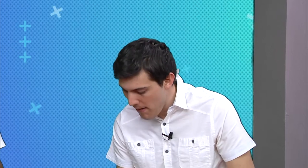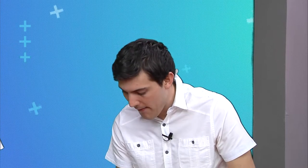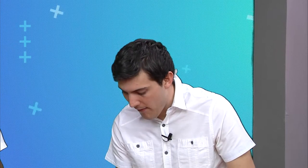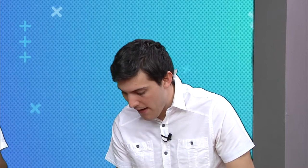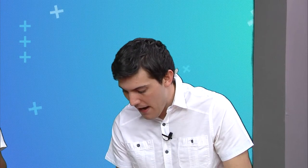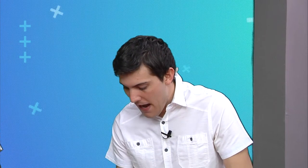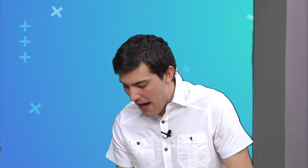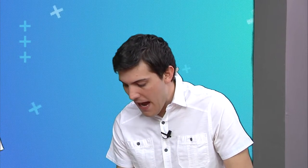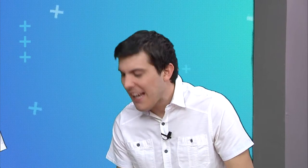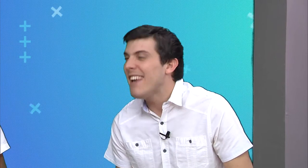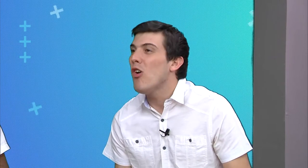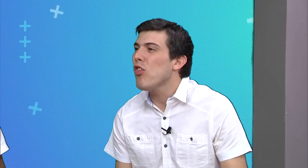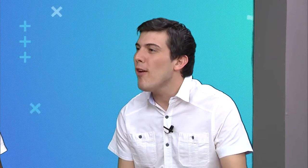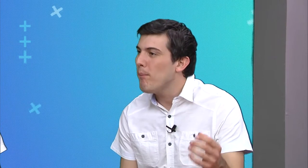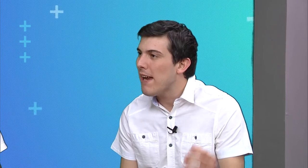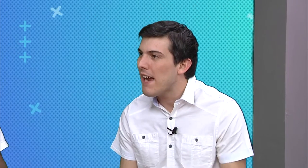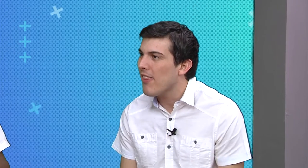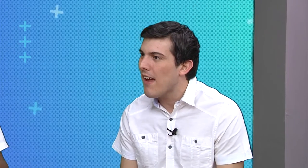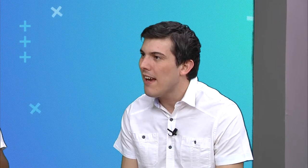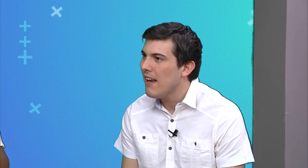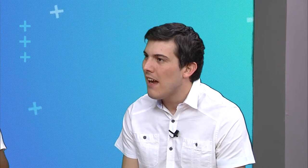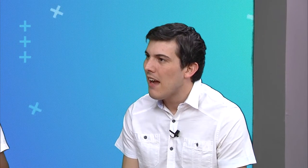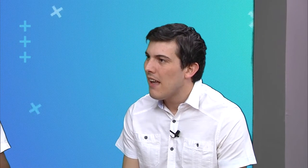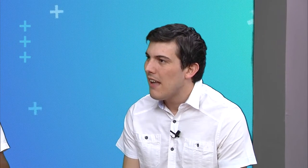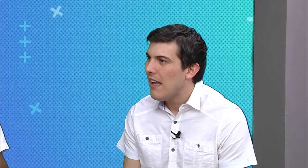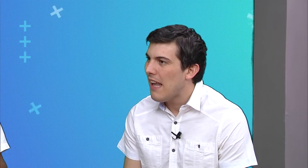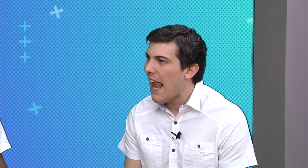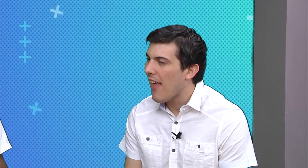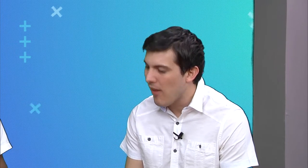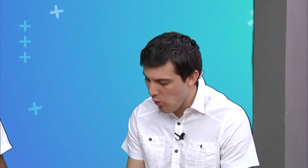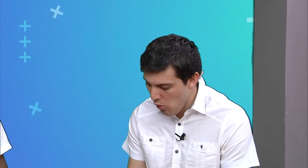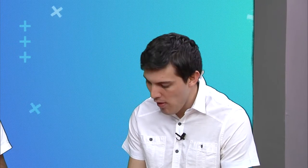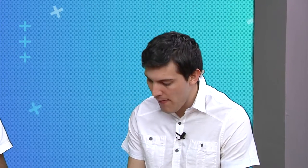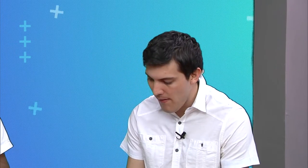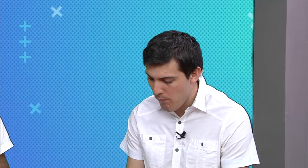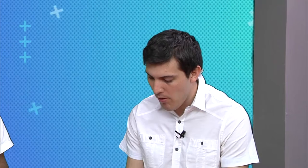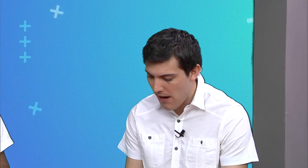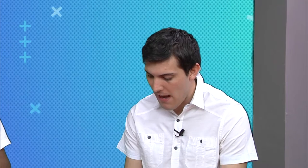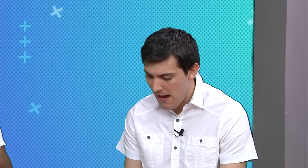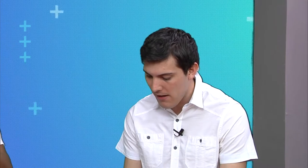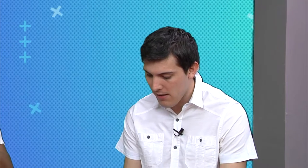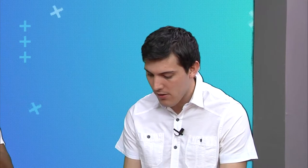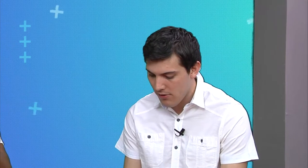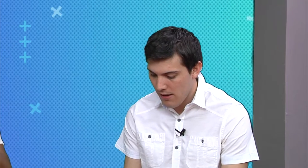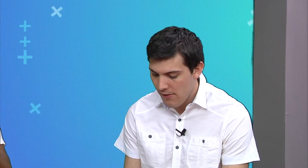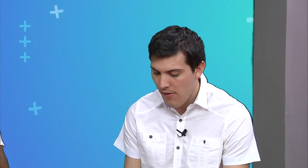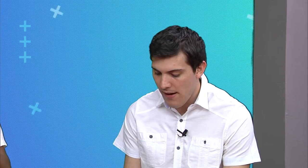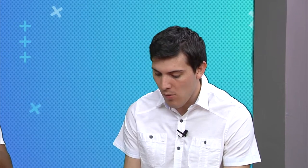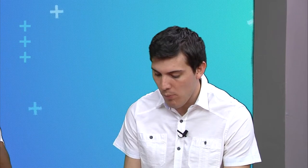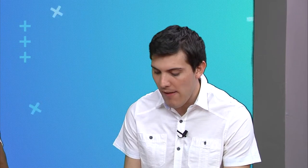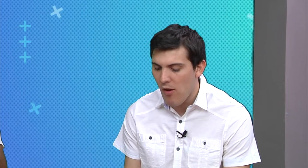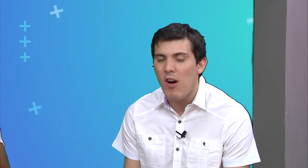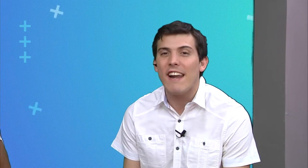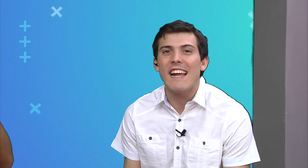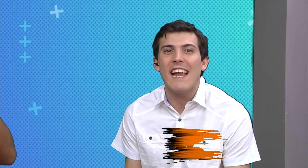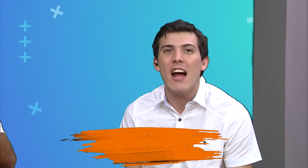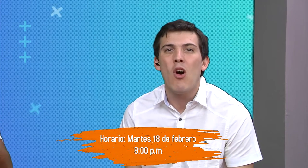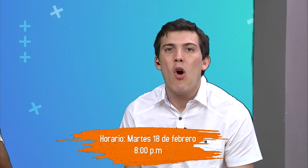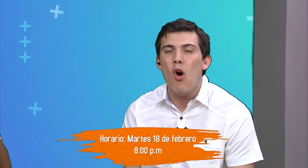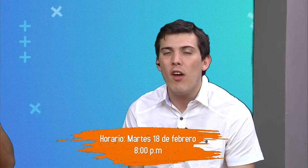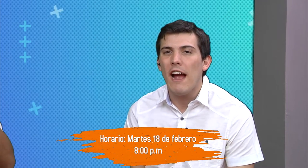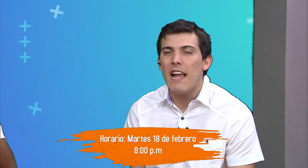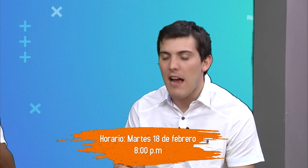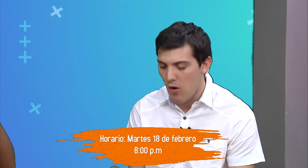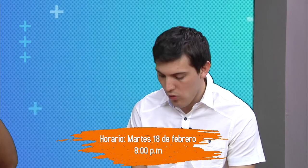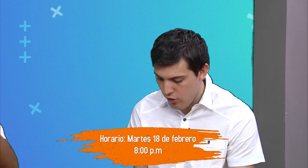nuevamente a que no se pierdan la segunda temporada de Rompiendo Barreras,